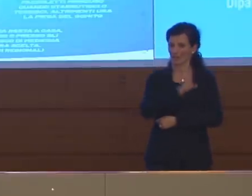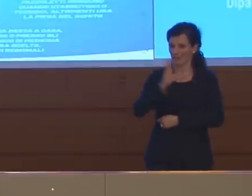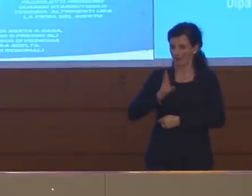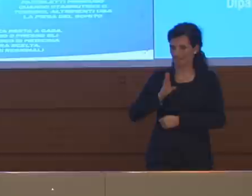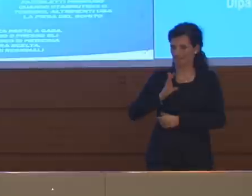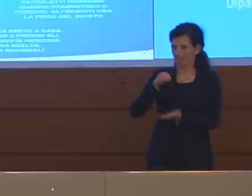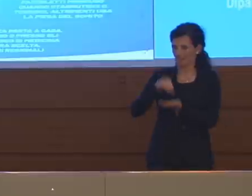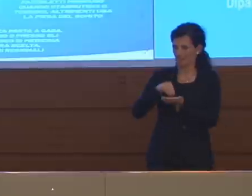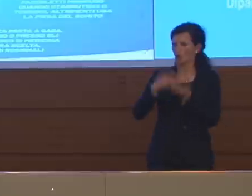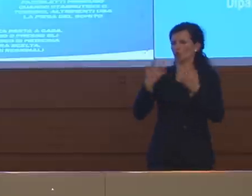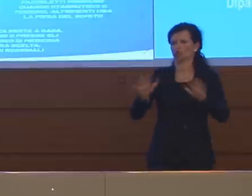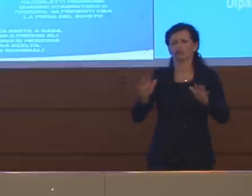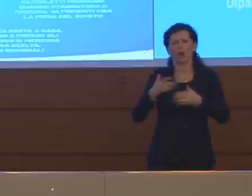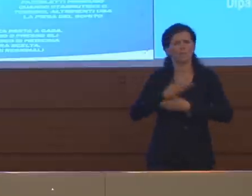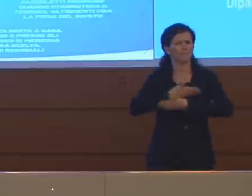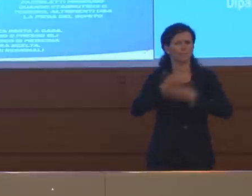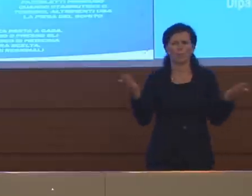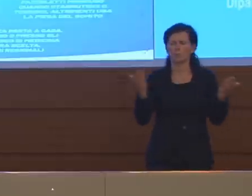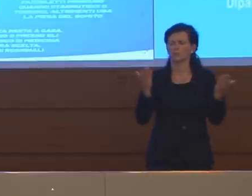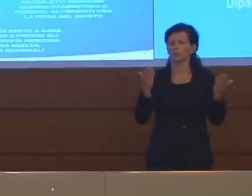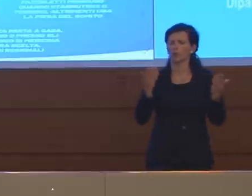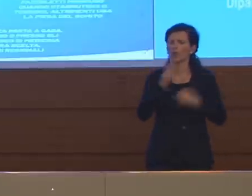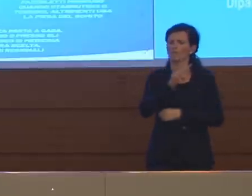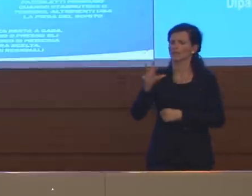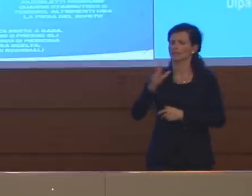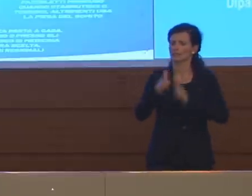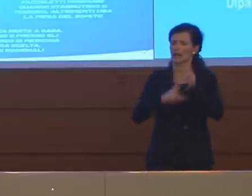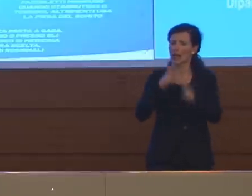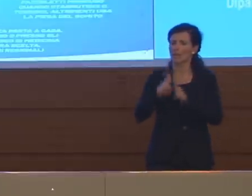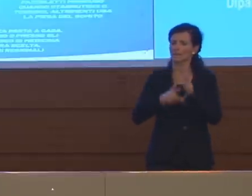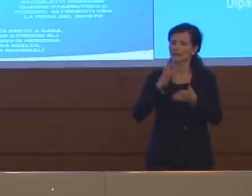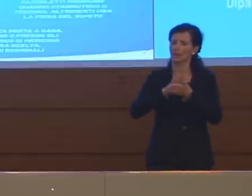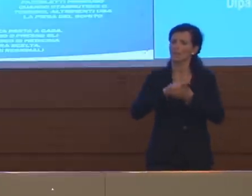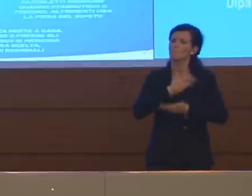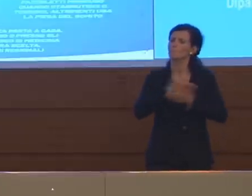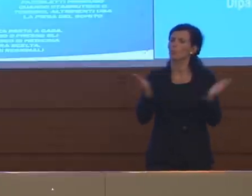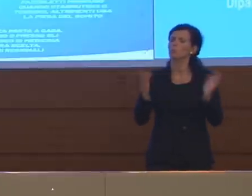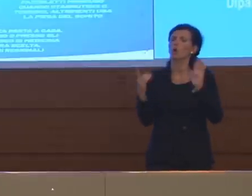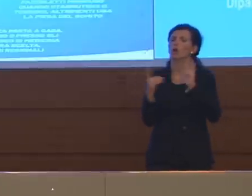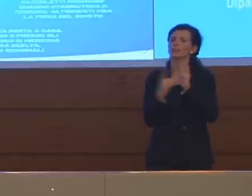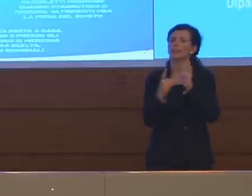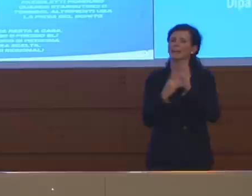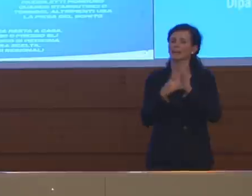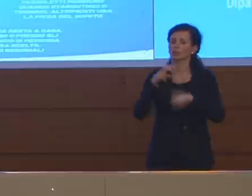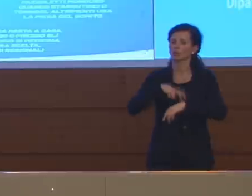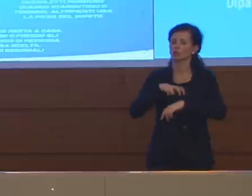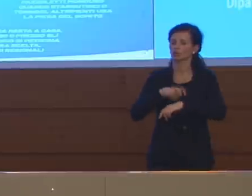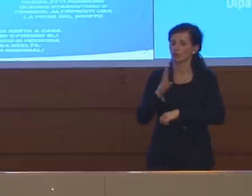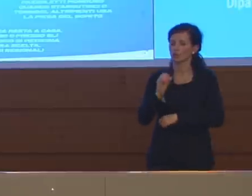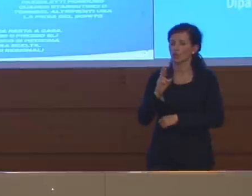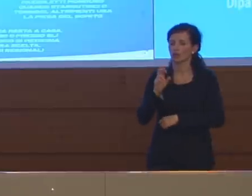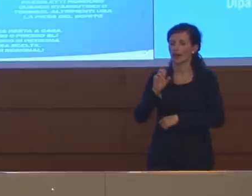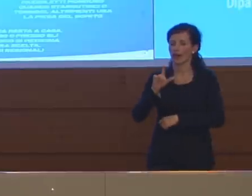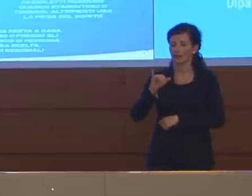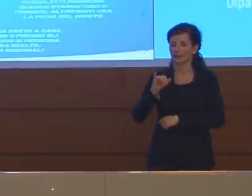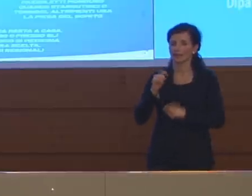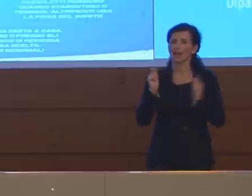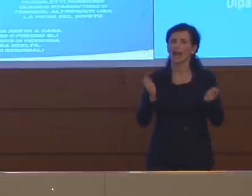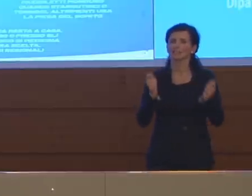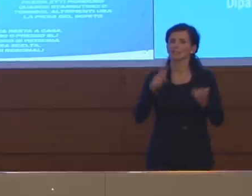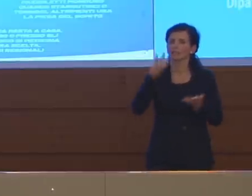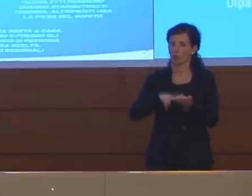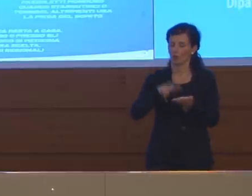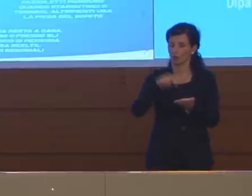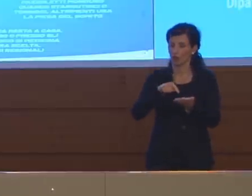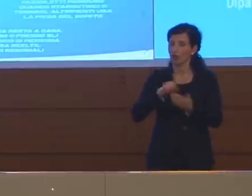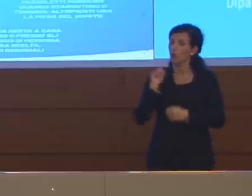il resto di pubblico dominio il 23 aprile con la pubblicazione del decreto del Dottor Borrelli in Gazzetta Ufficiale, questi 20 membri